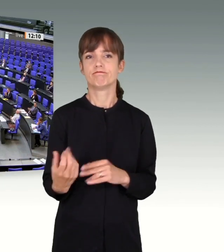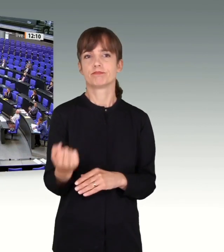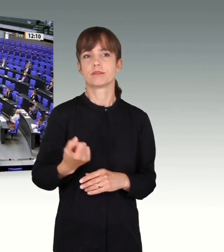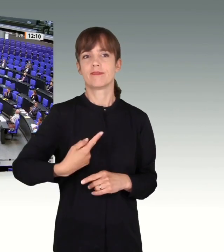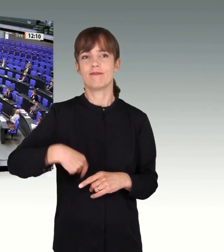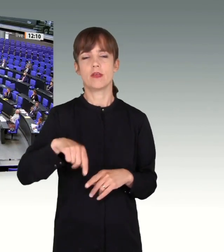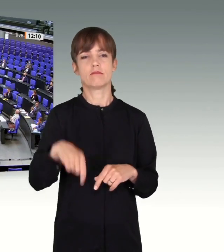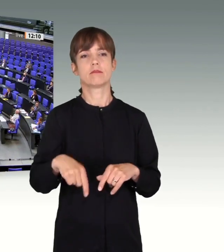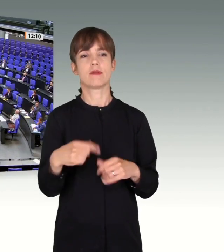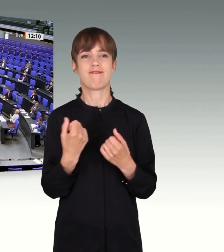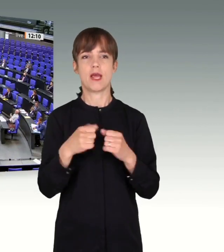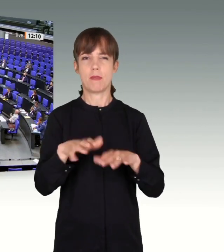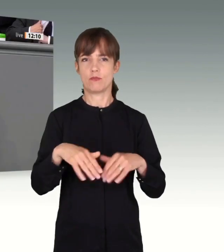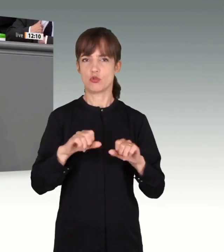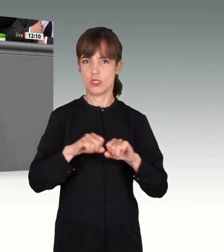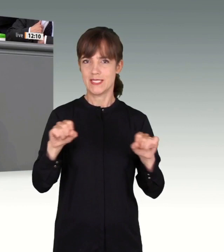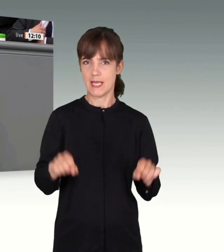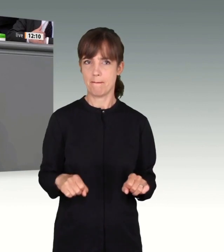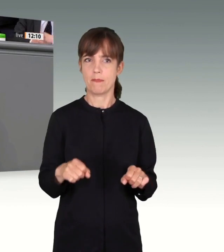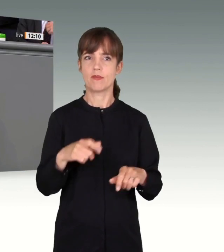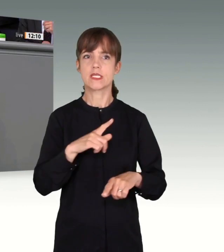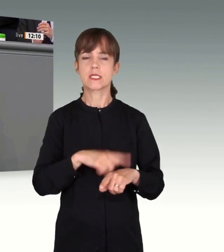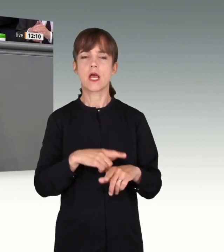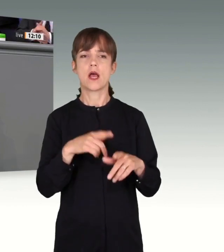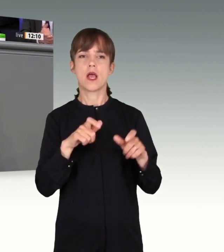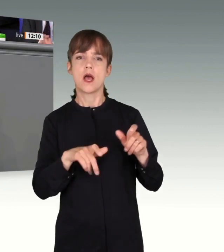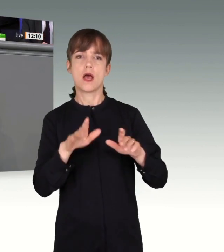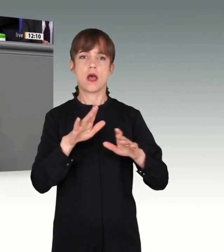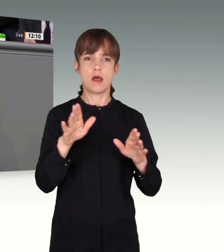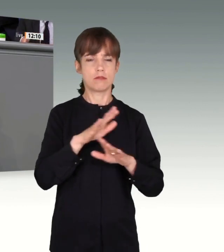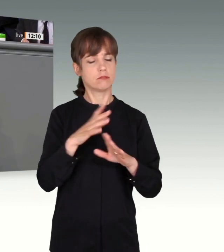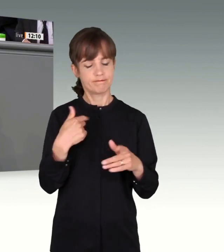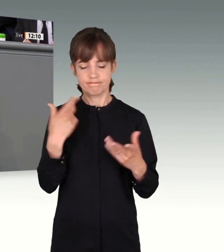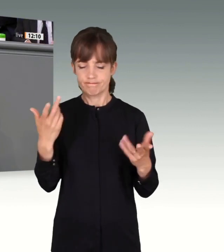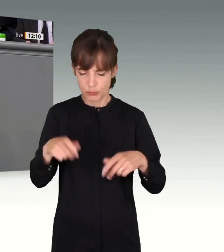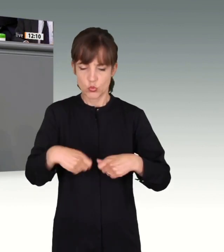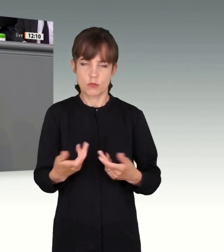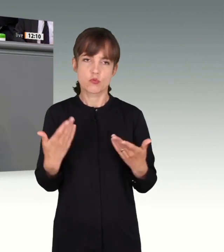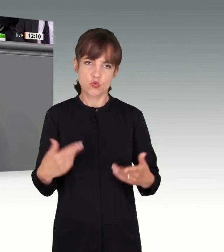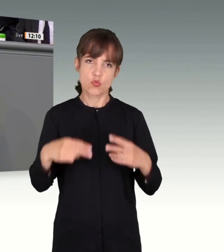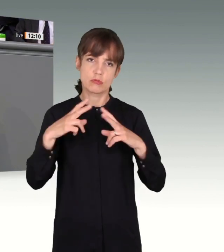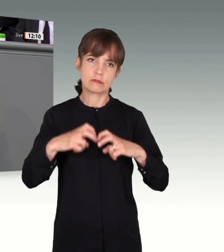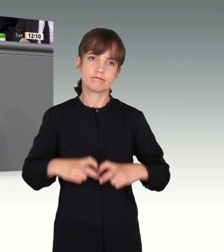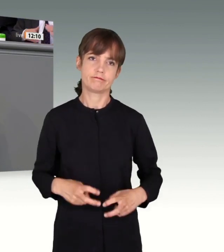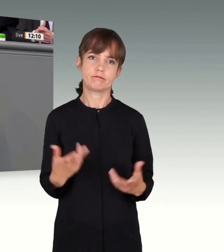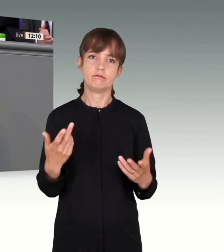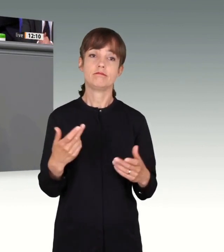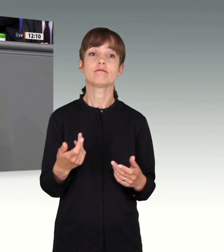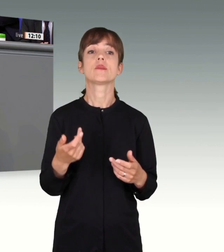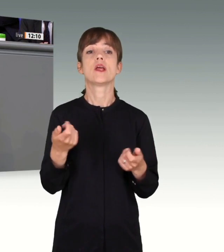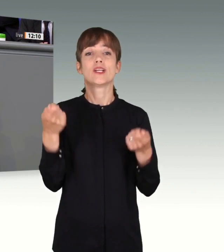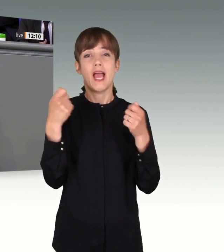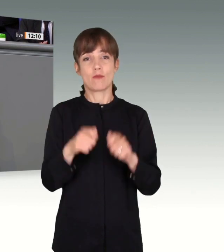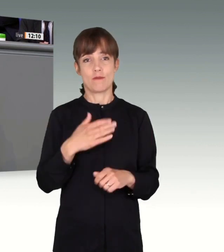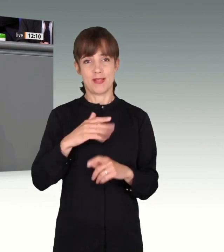Mein Dank gilt aber besonders auch dem Ausschusssekretariat. Sie haben mir als Vorsitzenden hervorragend zur Seite gestanden. Nicht vergessen